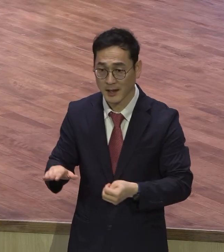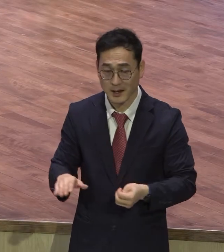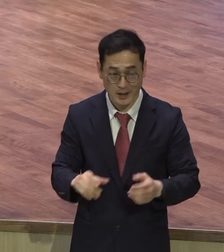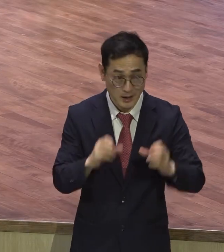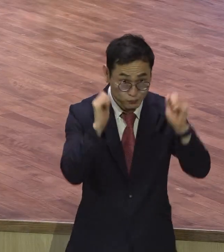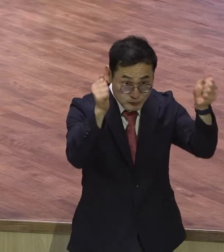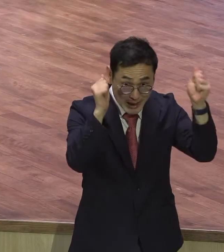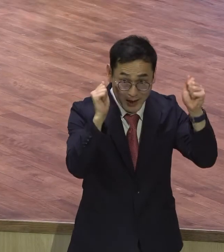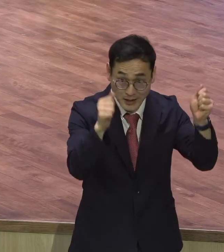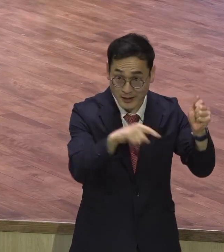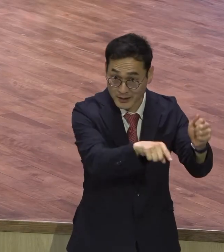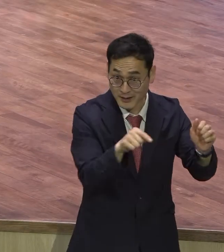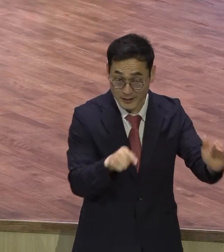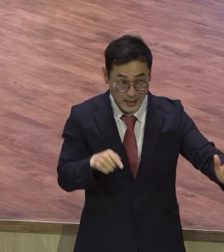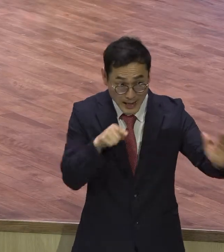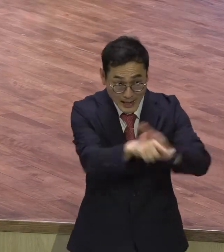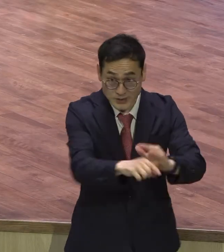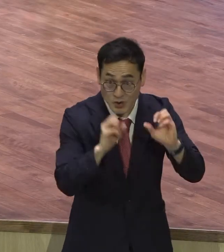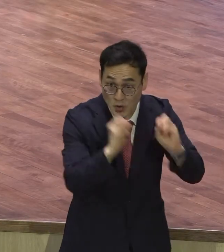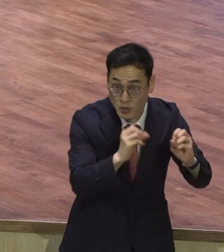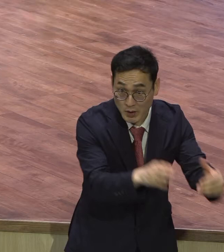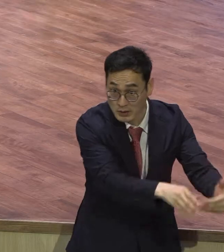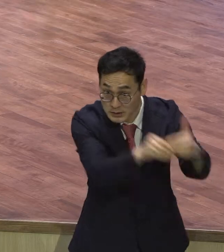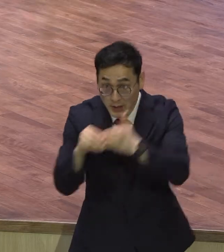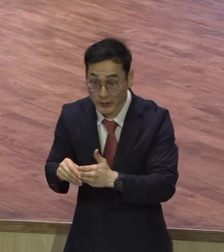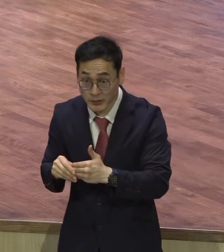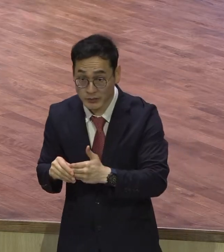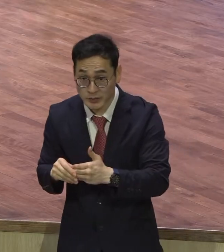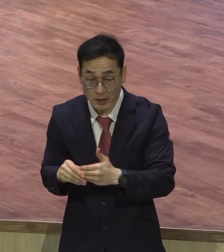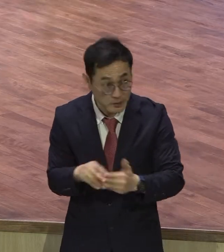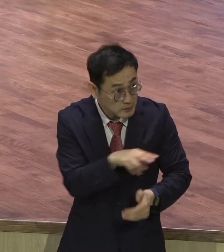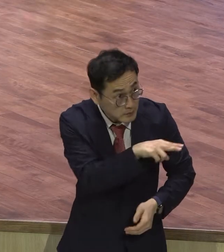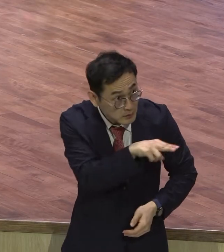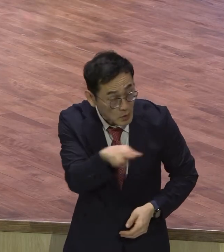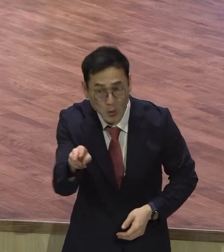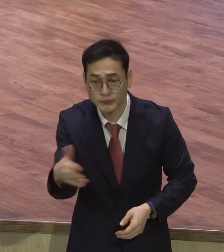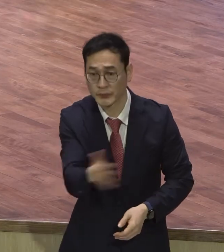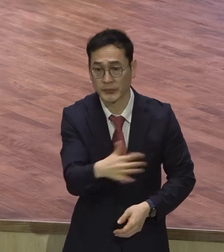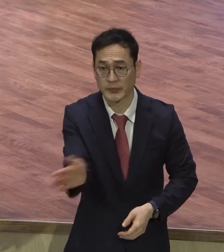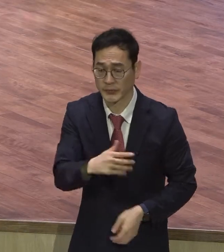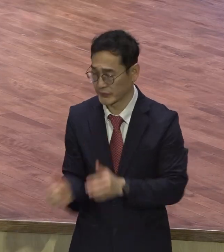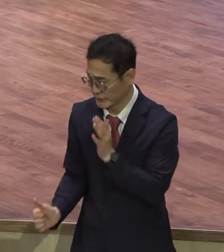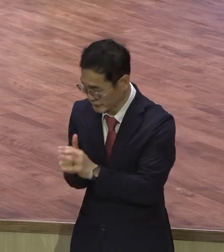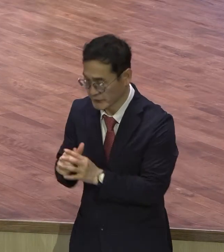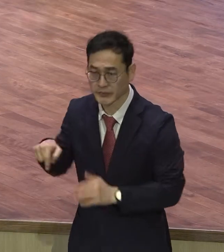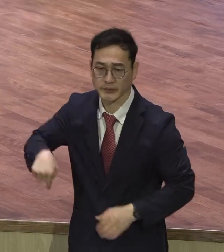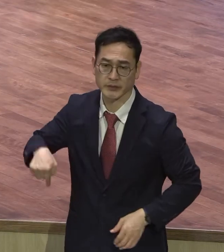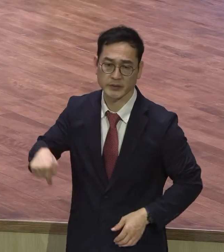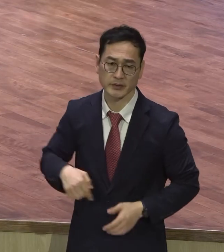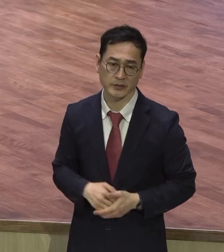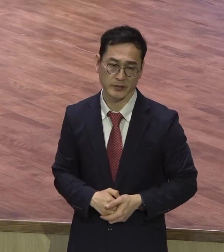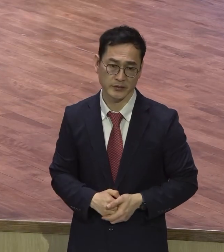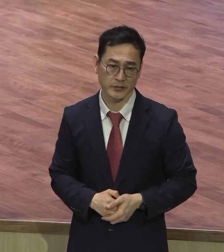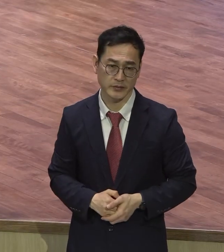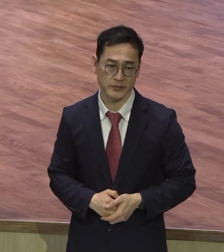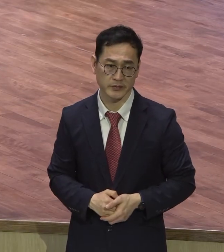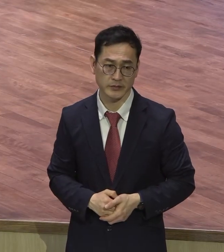인도한 그런 교회가 어디 있어요. 제가 볼 때는 우리 단체는 없습니다. 우리 단체 안에도 우리에게밖에 없어요. 사실은